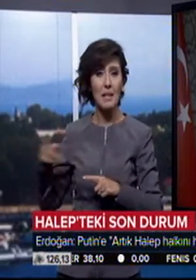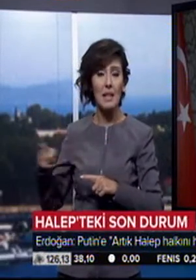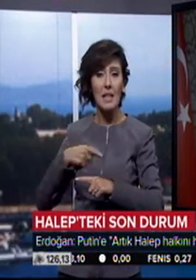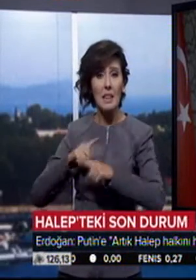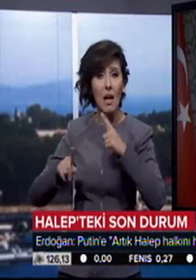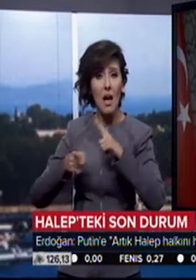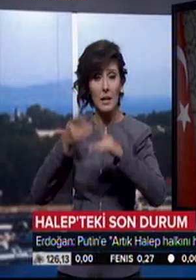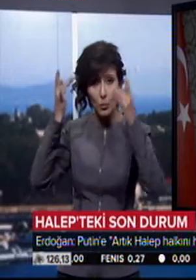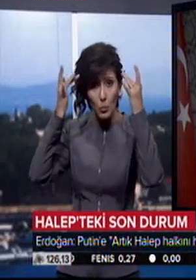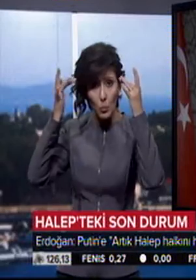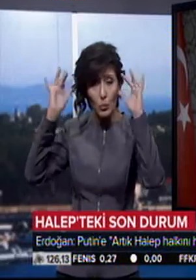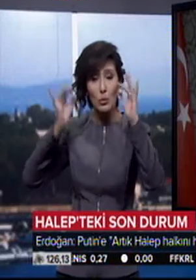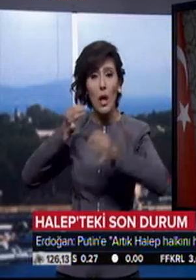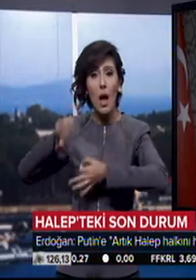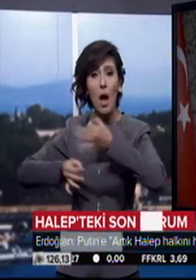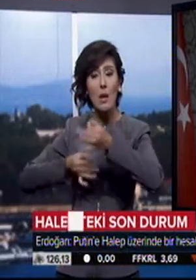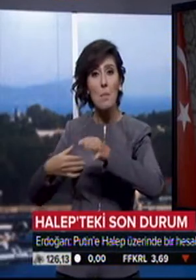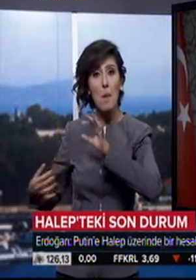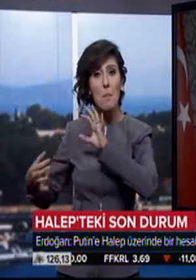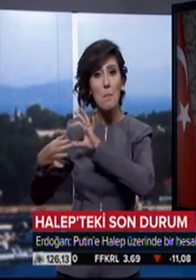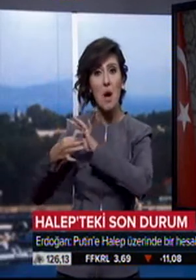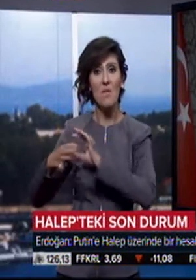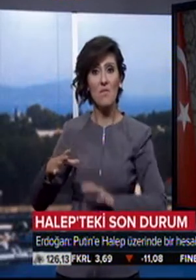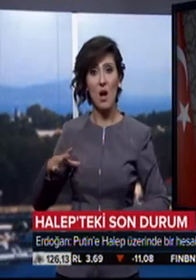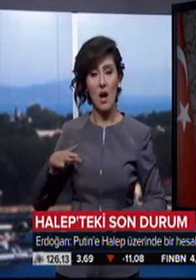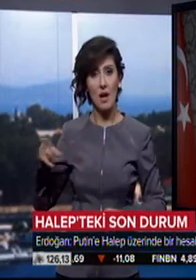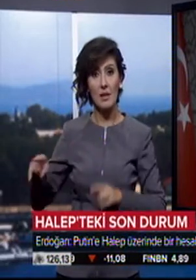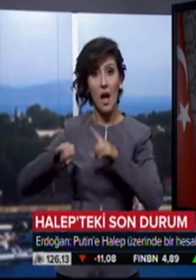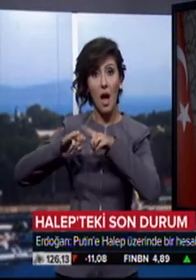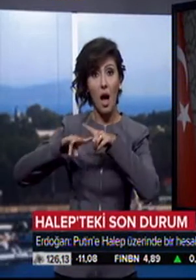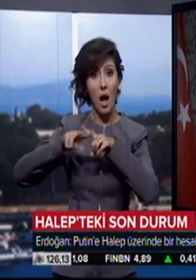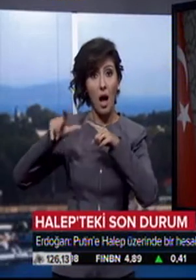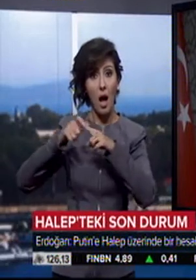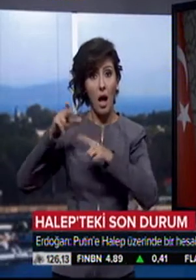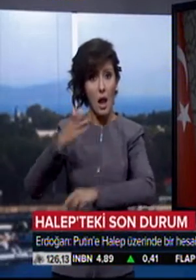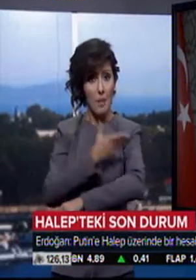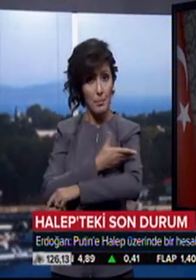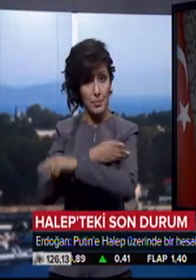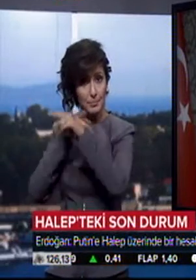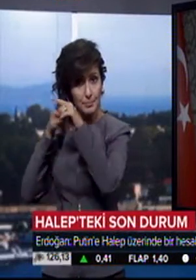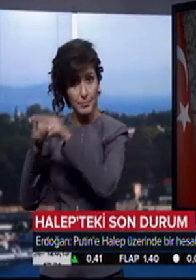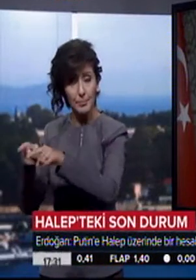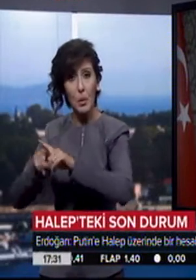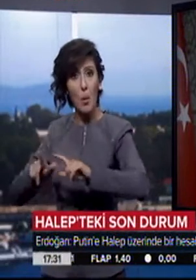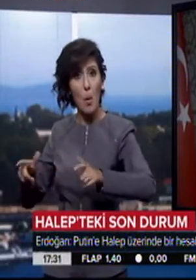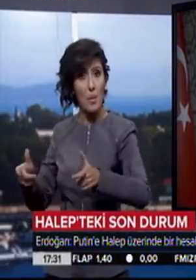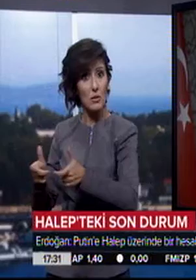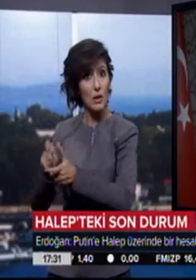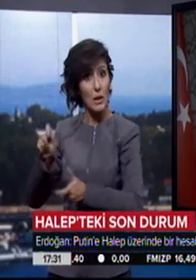kültürel, akrabalık bağlarımız var. Ve Halep'te böyle bir işgal yapılacak olursa, bu